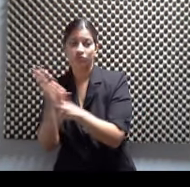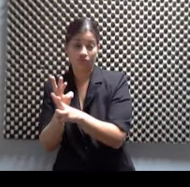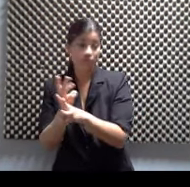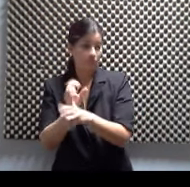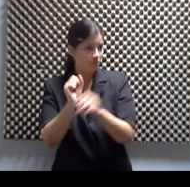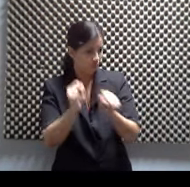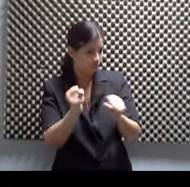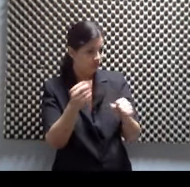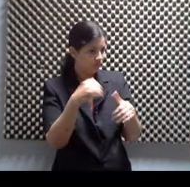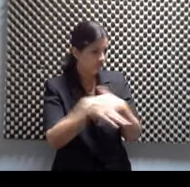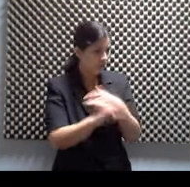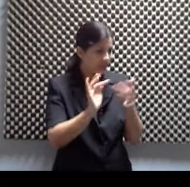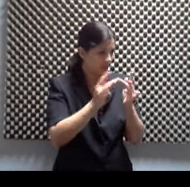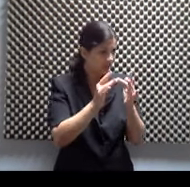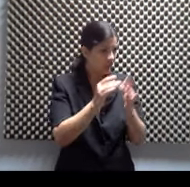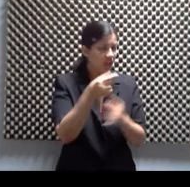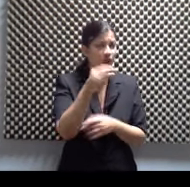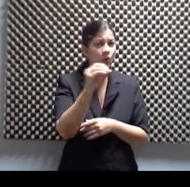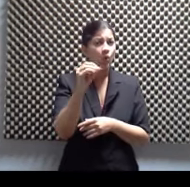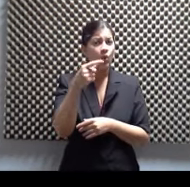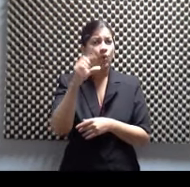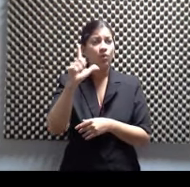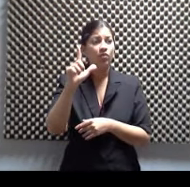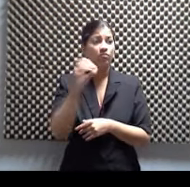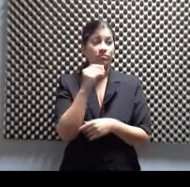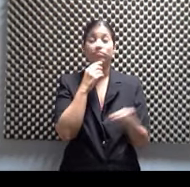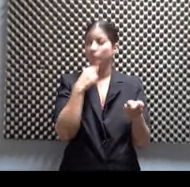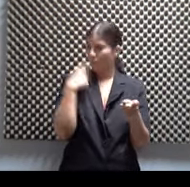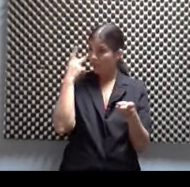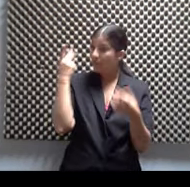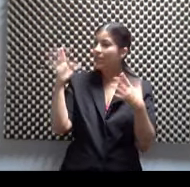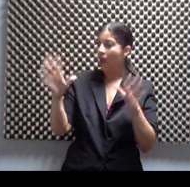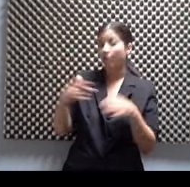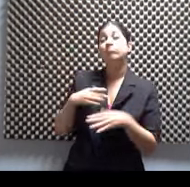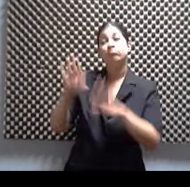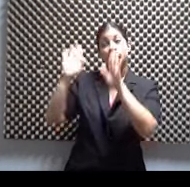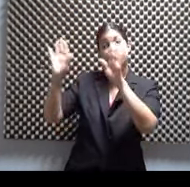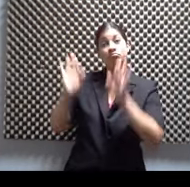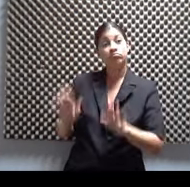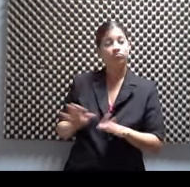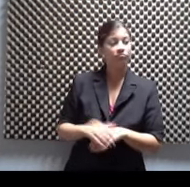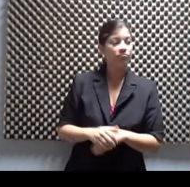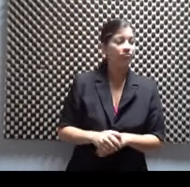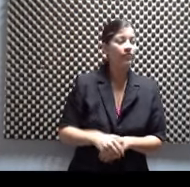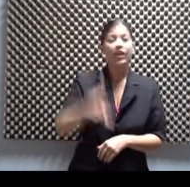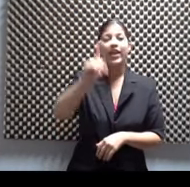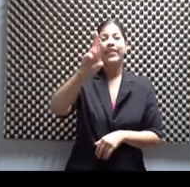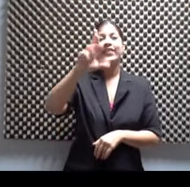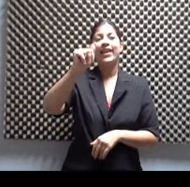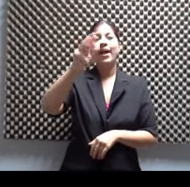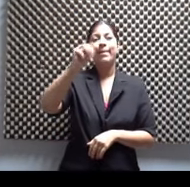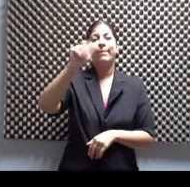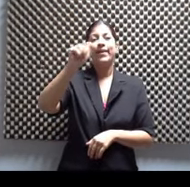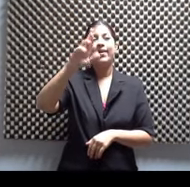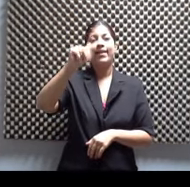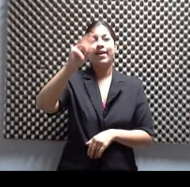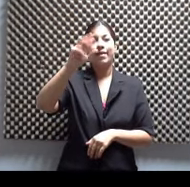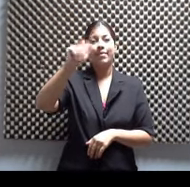el afiche y de verdad que es súper, que se ve impresionante. Es impresionante. Dramarama Inc., Dramarama Inc., de nuestro